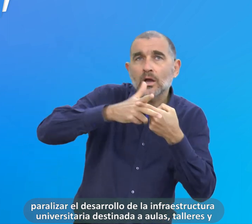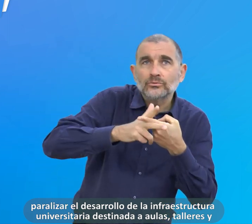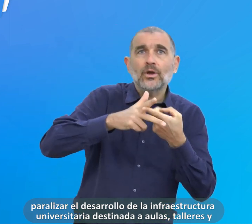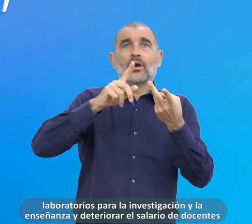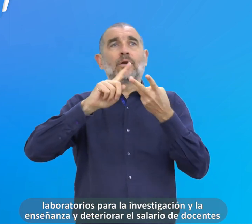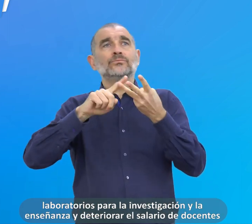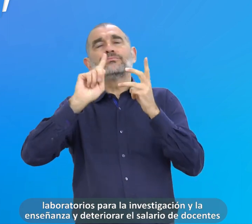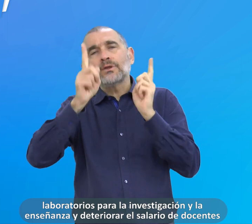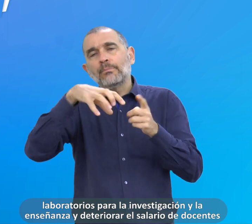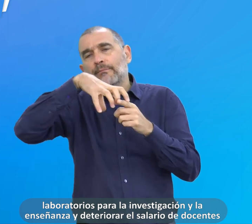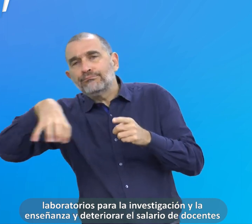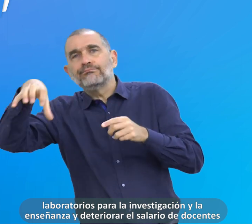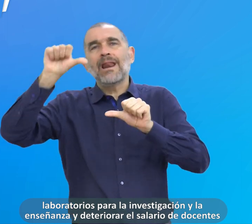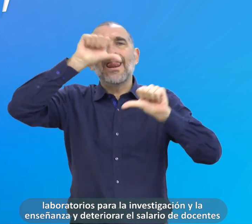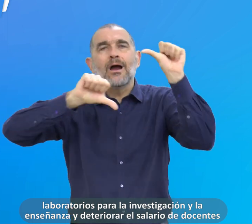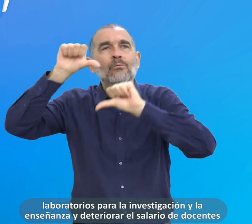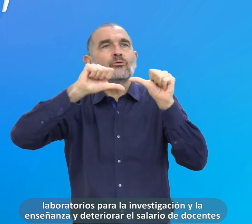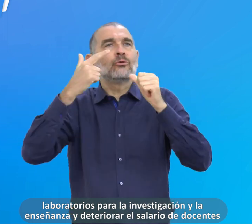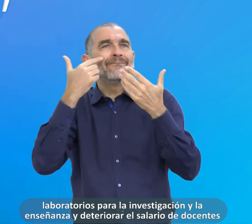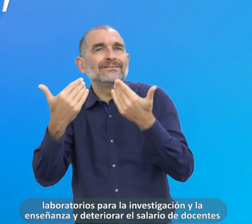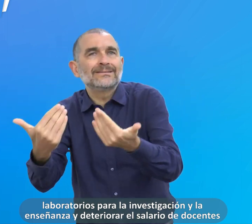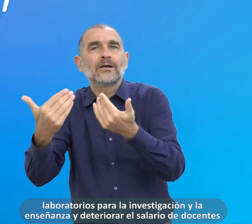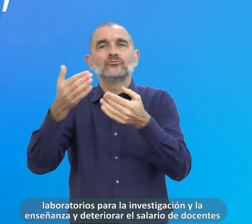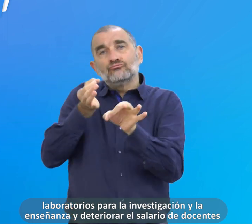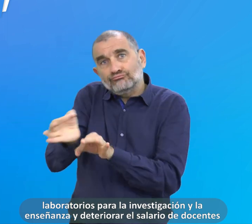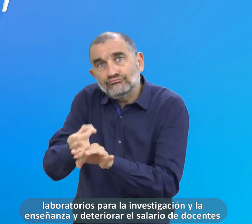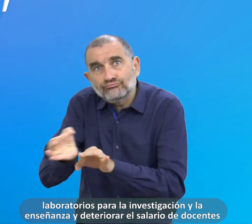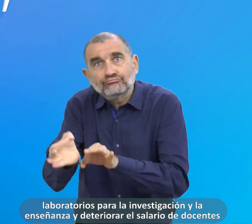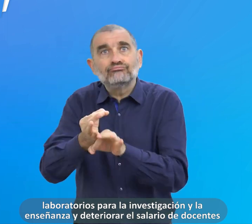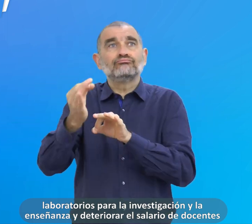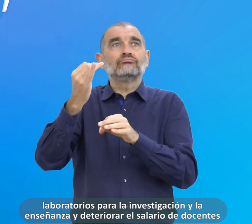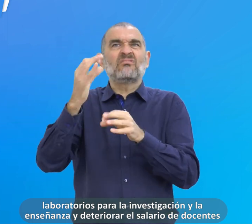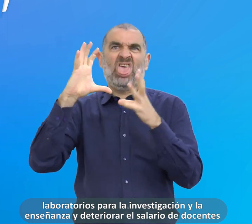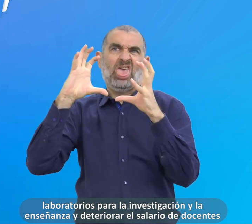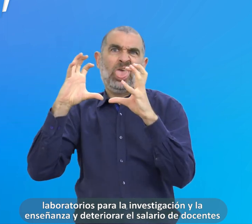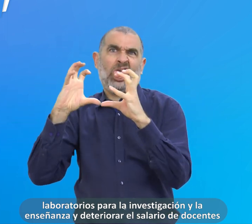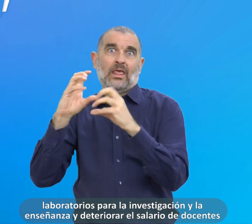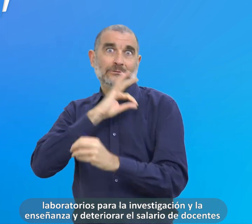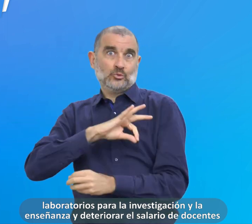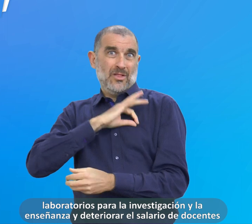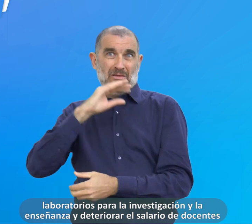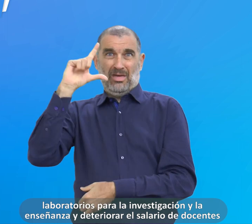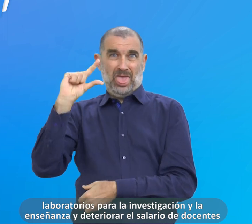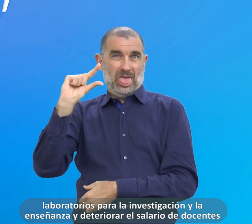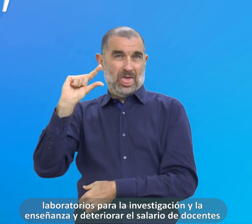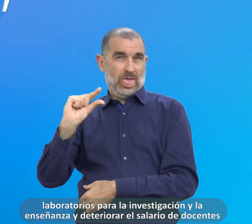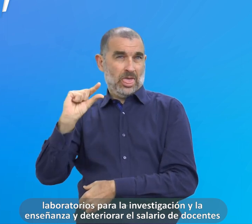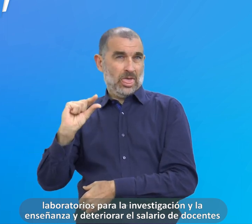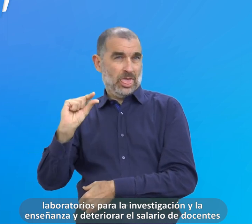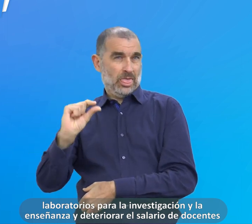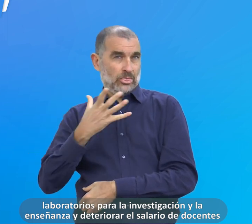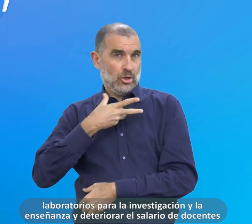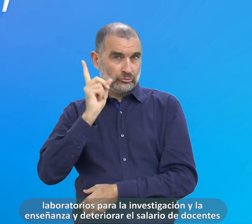talleres y laboratorios para la investigación y la enseñanza y deteriorar